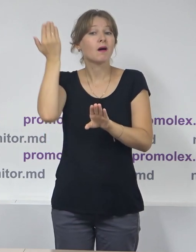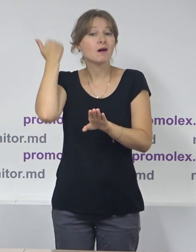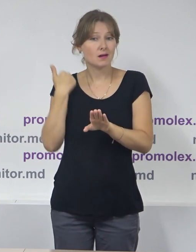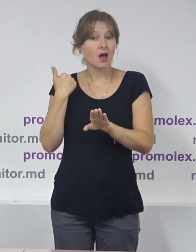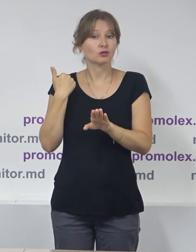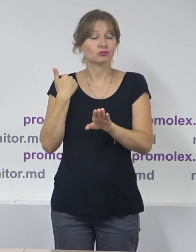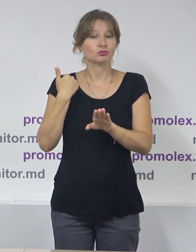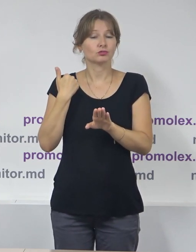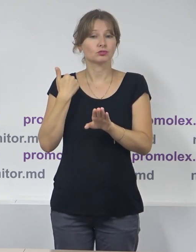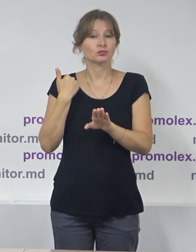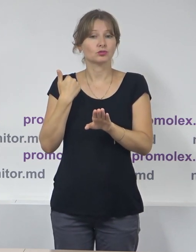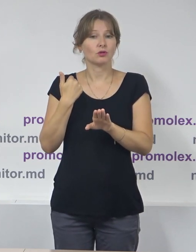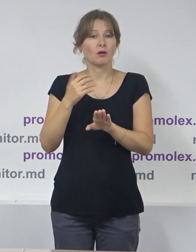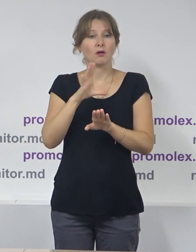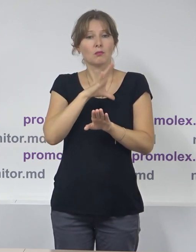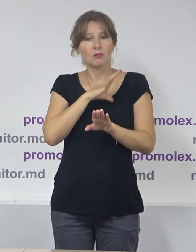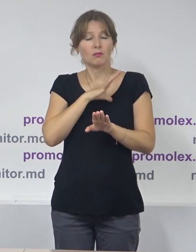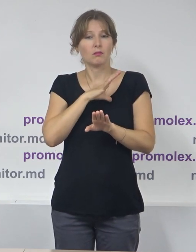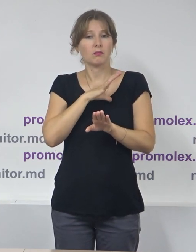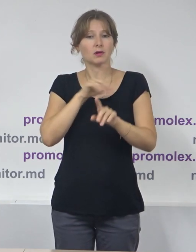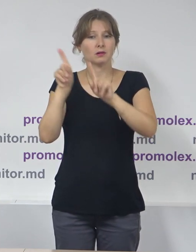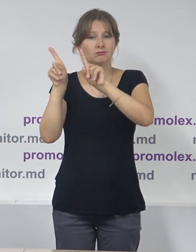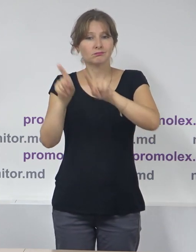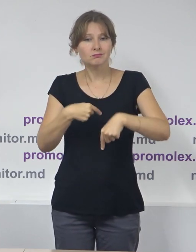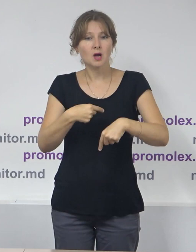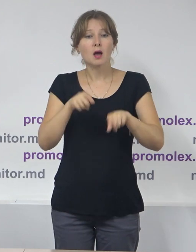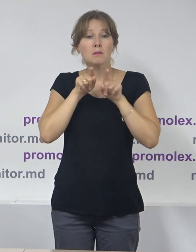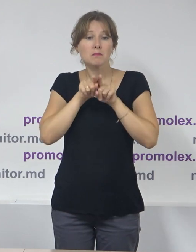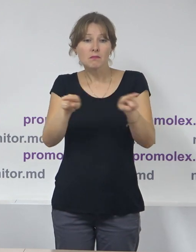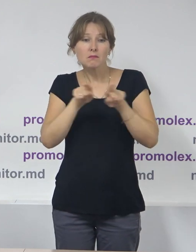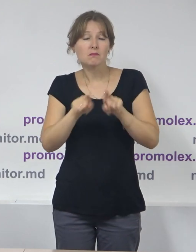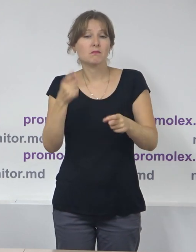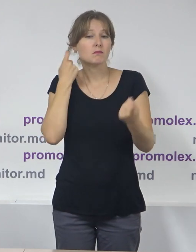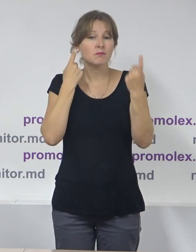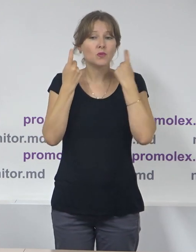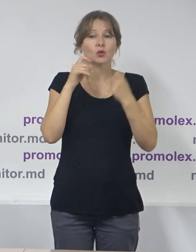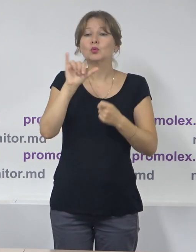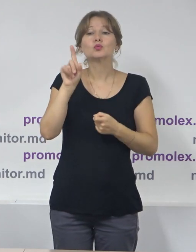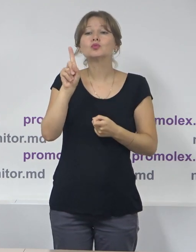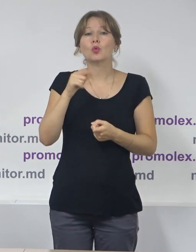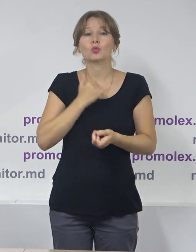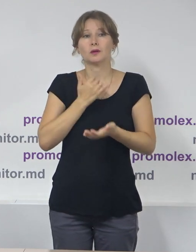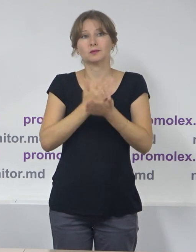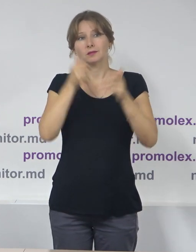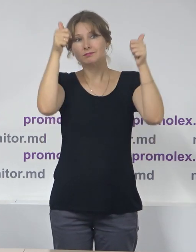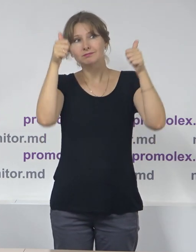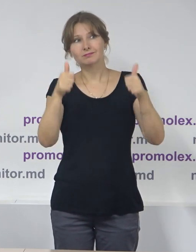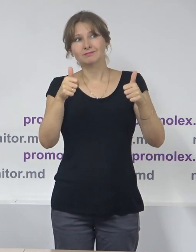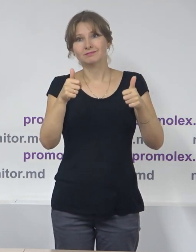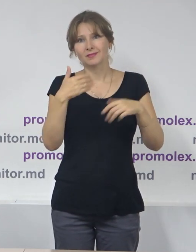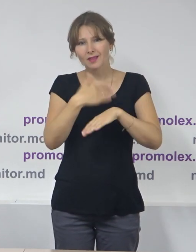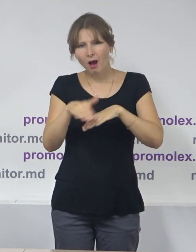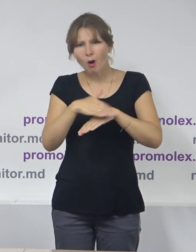solicita ca în mesajele, de exemplu, pe care noi astăzi le vedem în spațiu public, să fie,